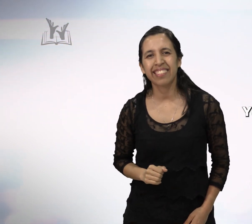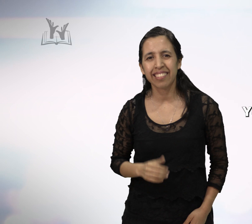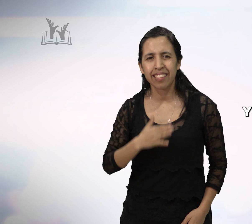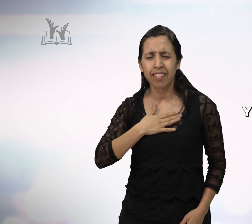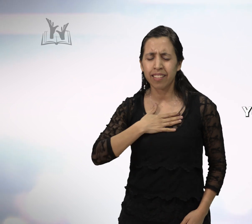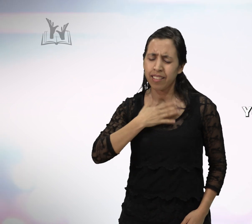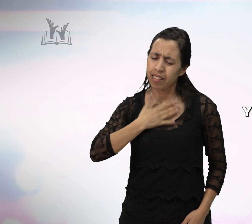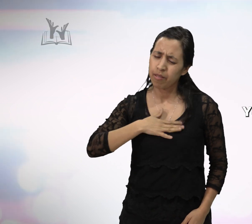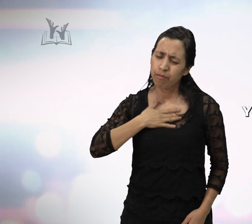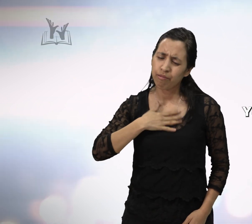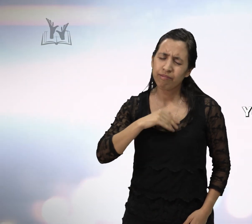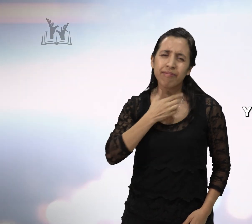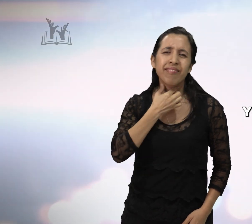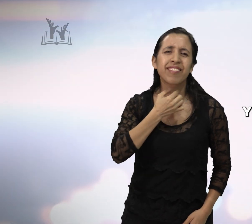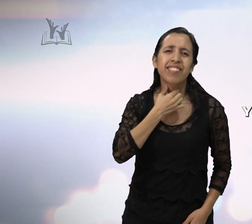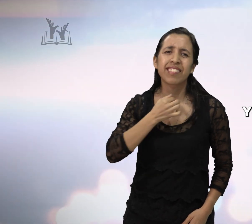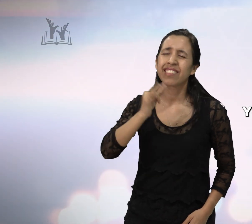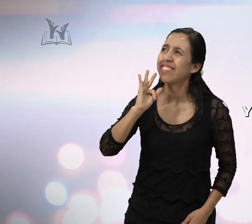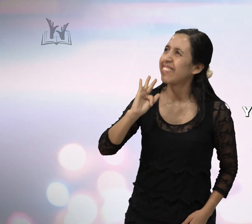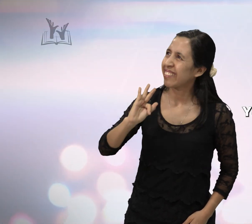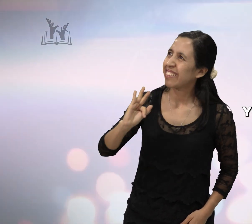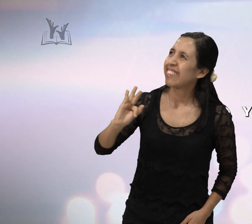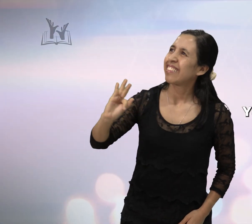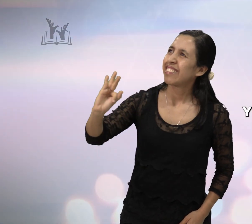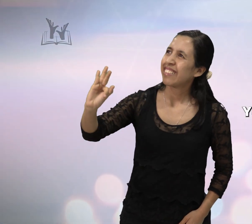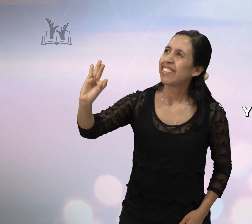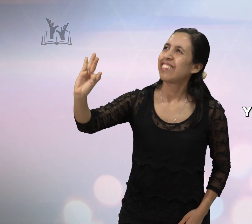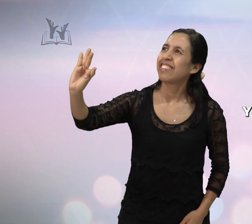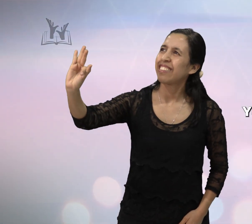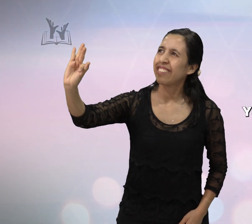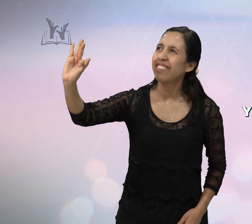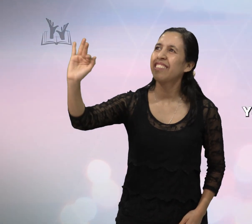vez